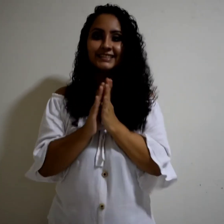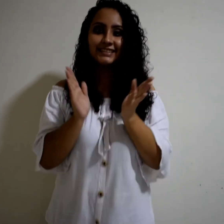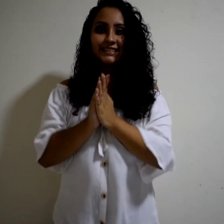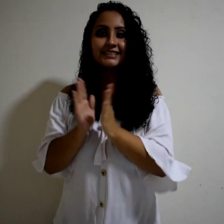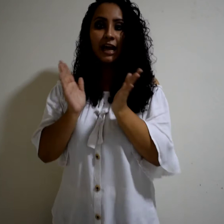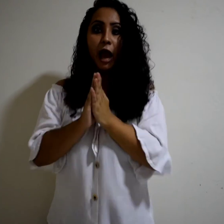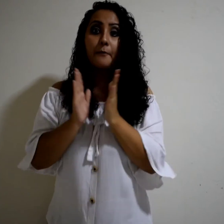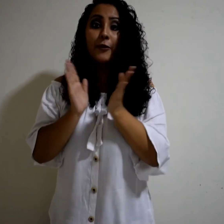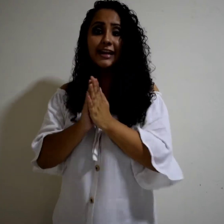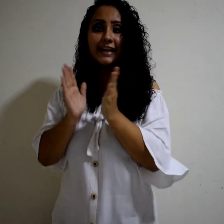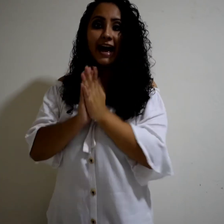¡Vuelta!